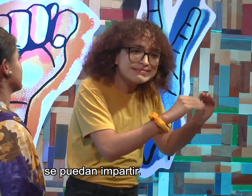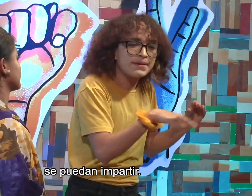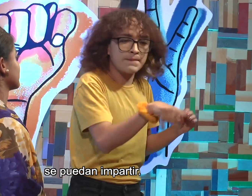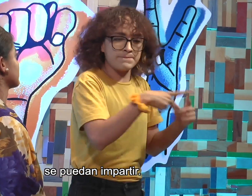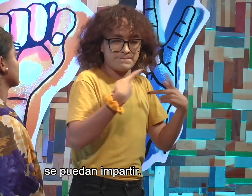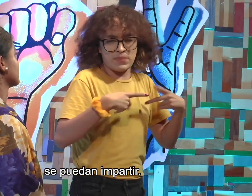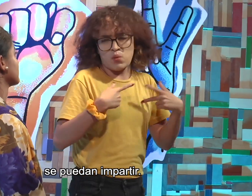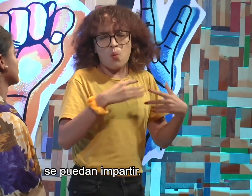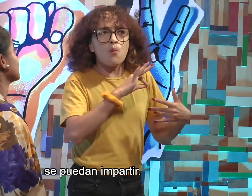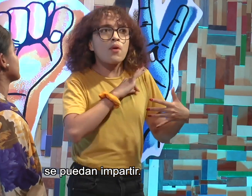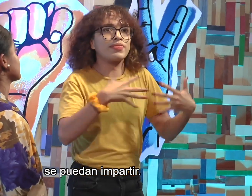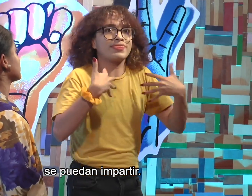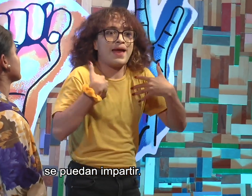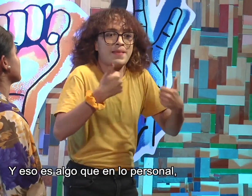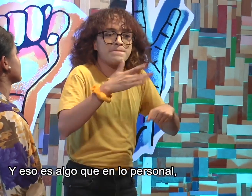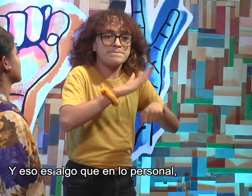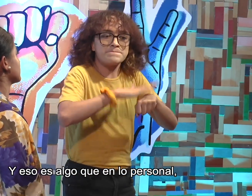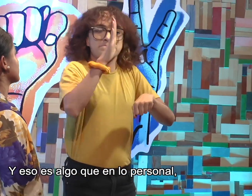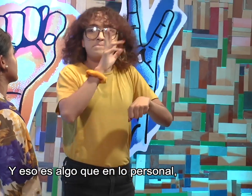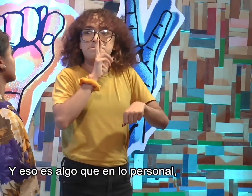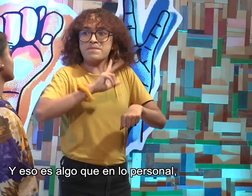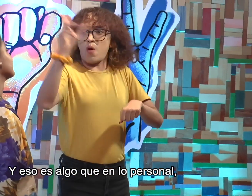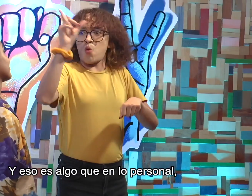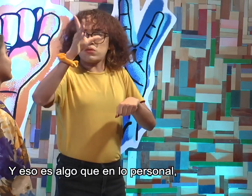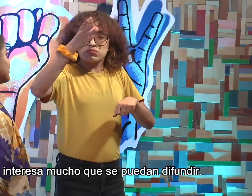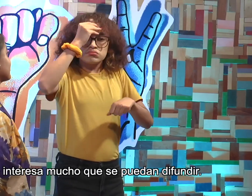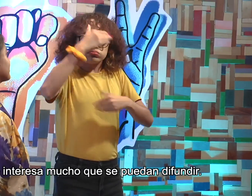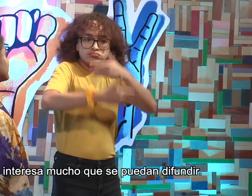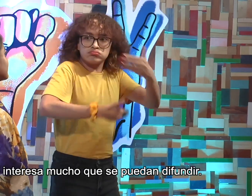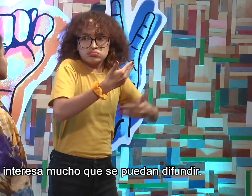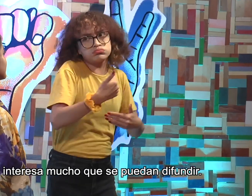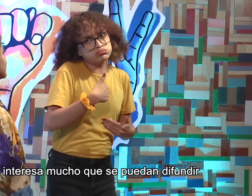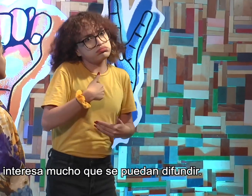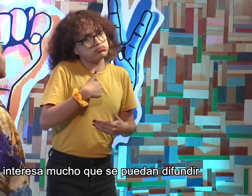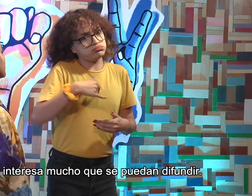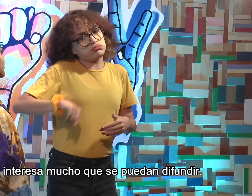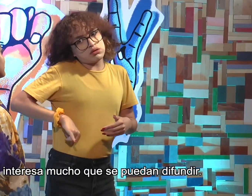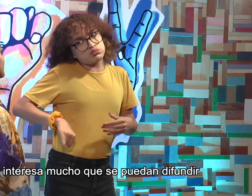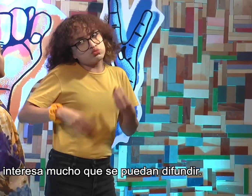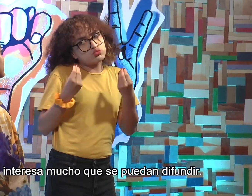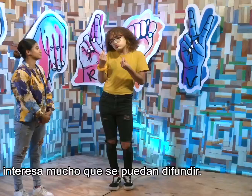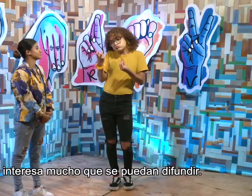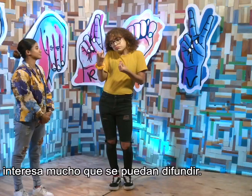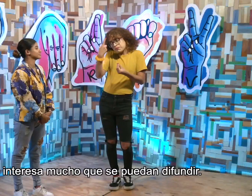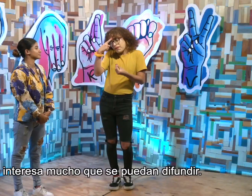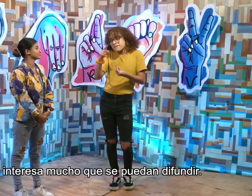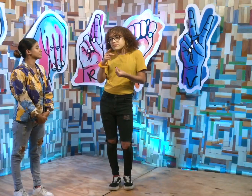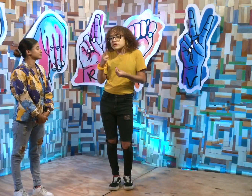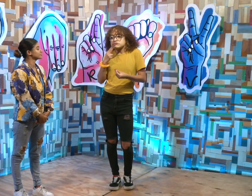puedan impartir. Y eso es algo que en lo personal me interesa mucho que se pueda difundir.